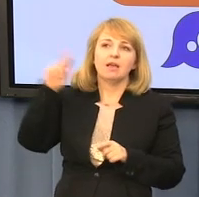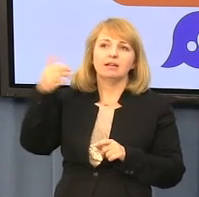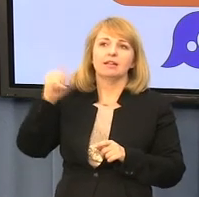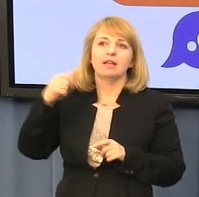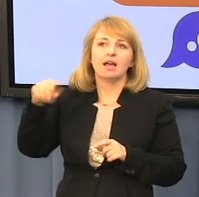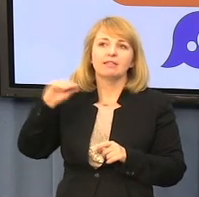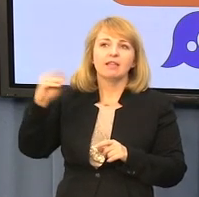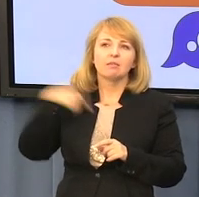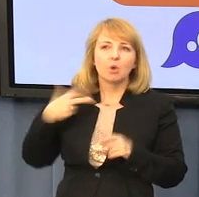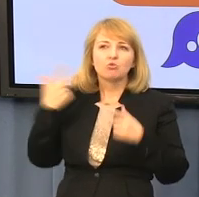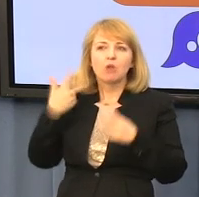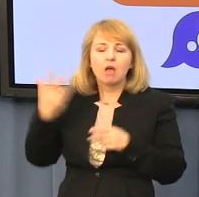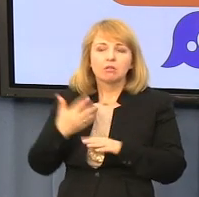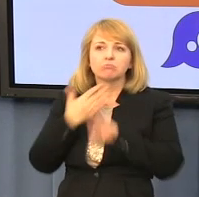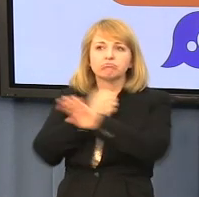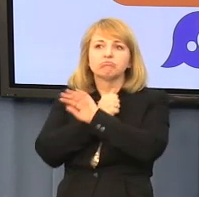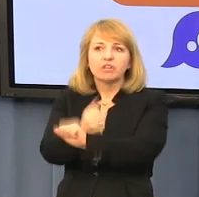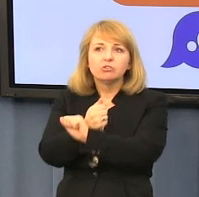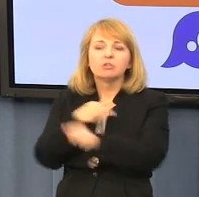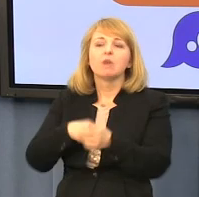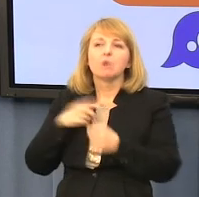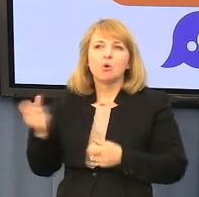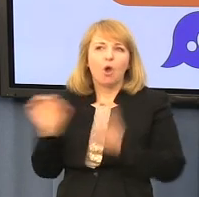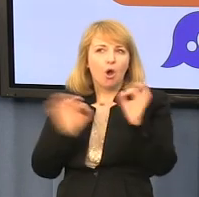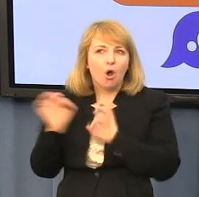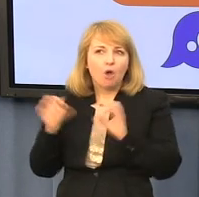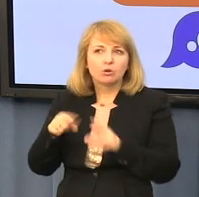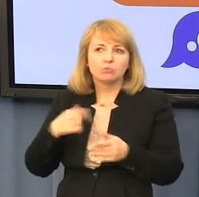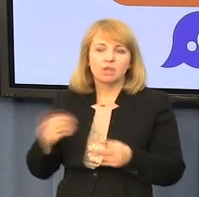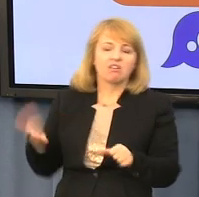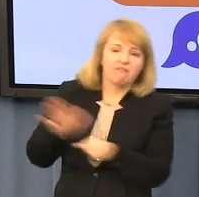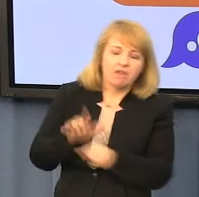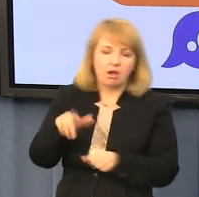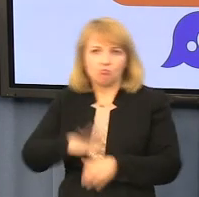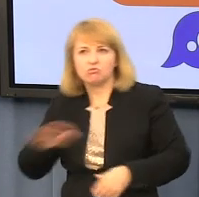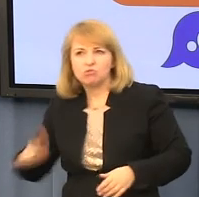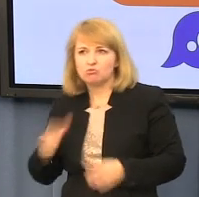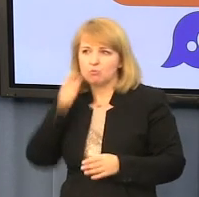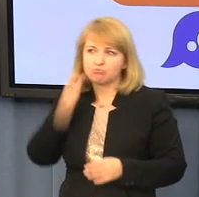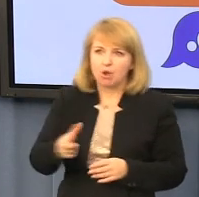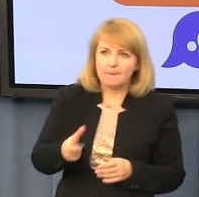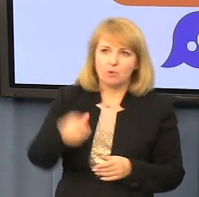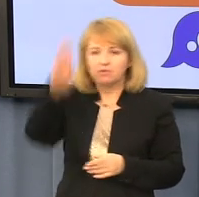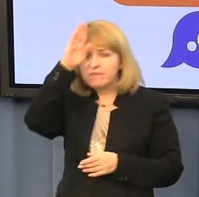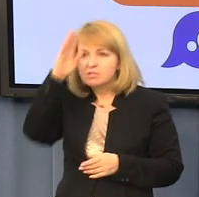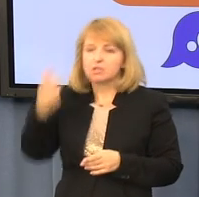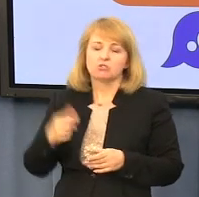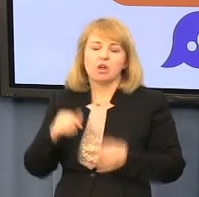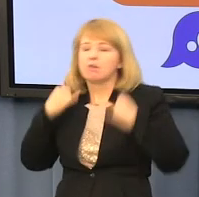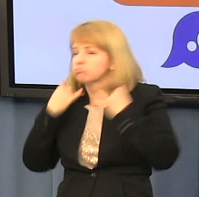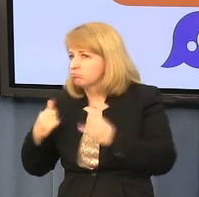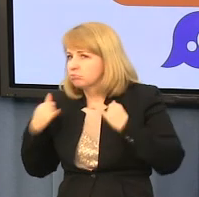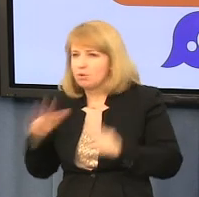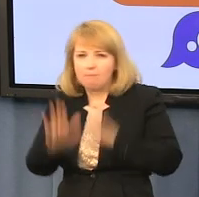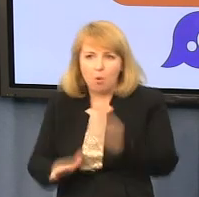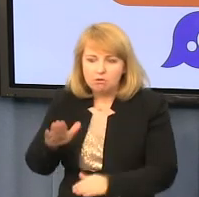skazana trzy lata temu na dwa lata więzienia za dopuszczanie czynów pedofilskich, przemoc fizyczną, molestowanie, gwałty i znęcanie się na dzieci